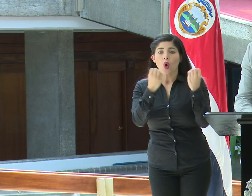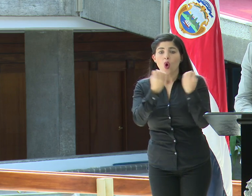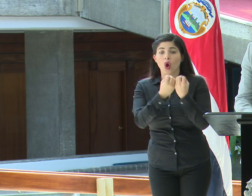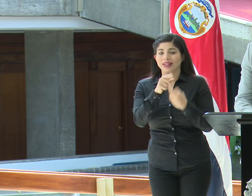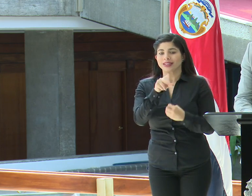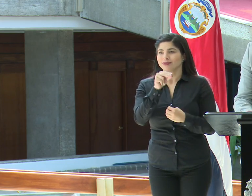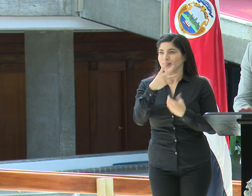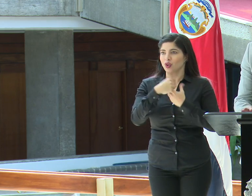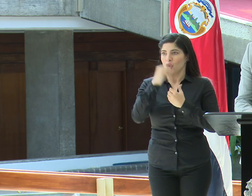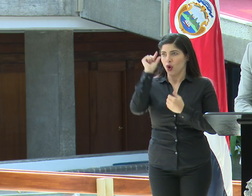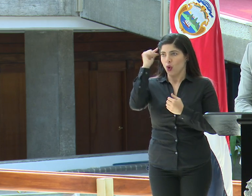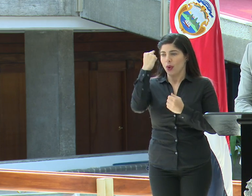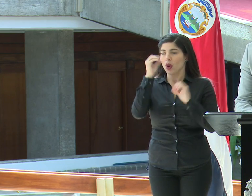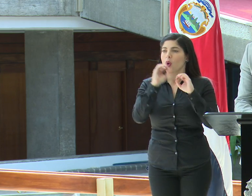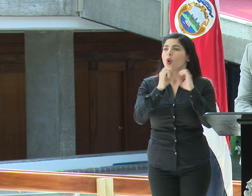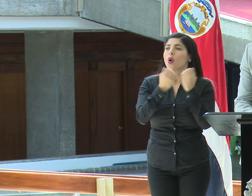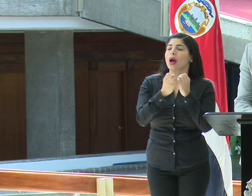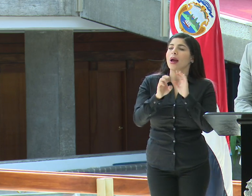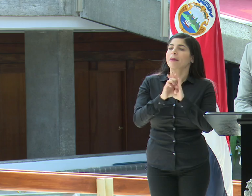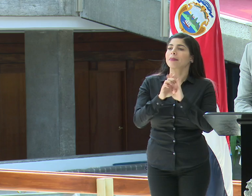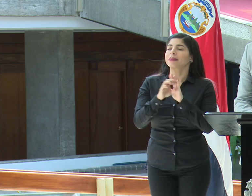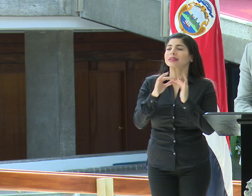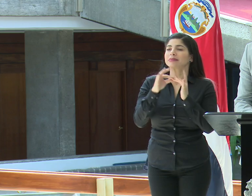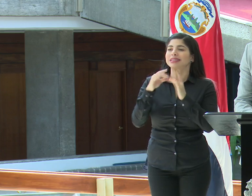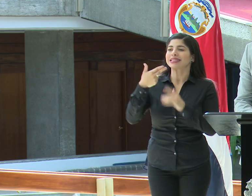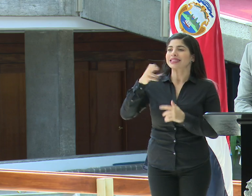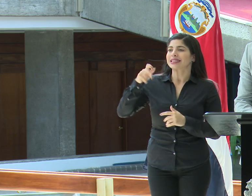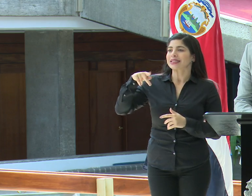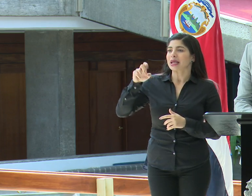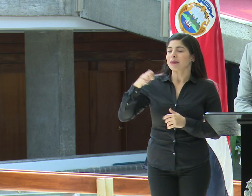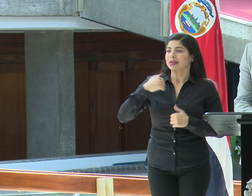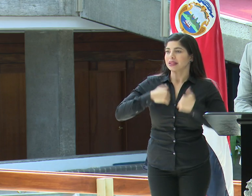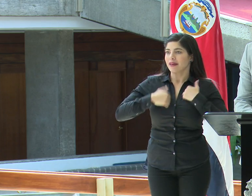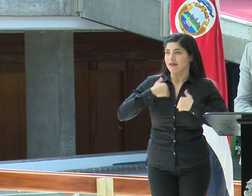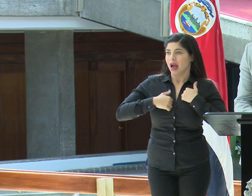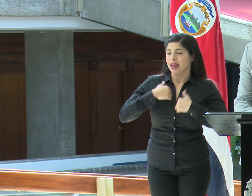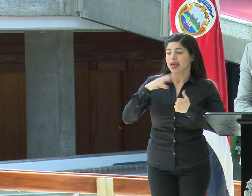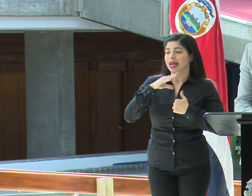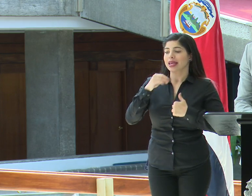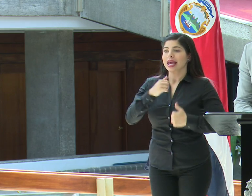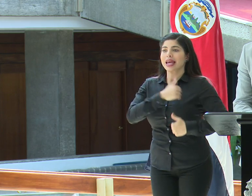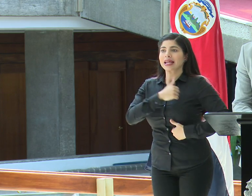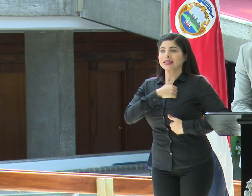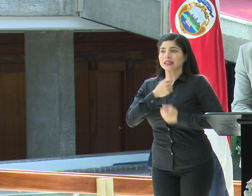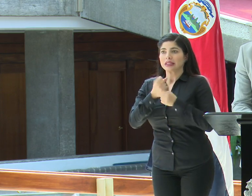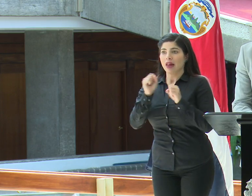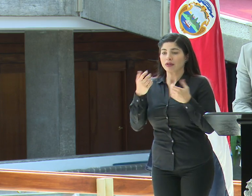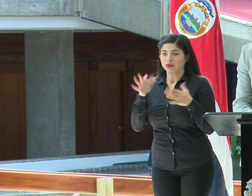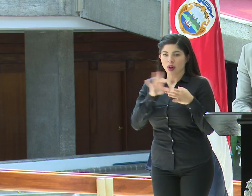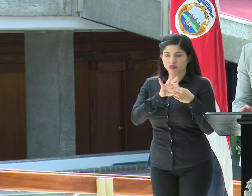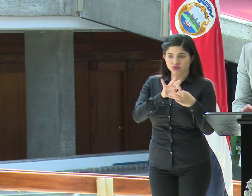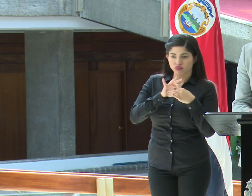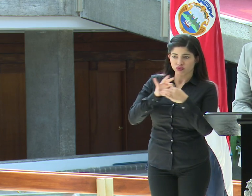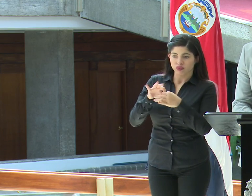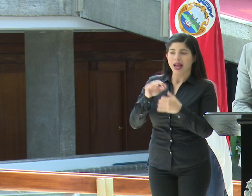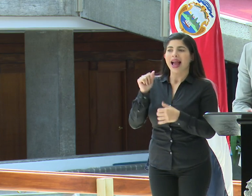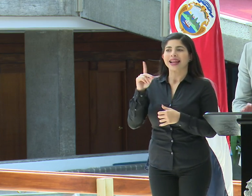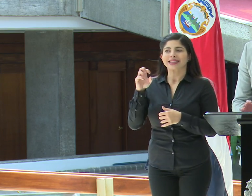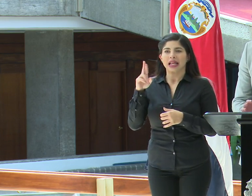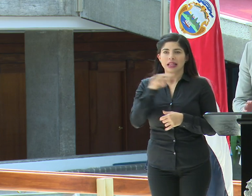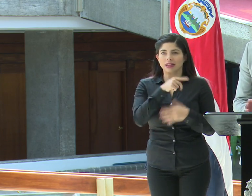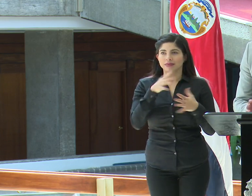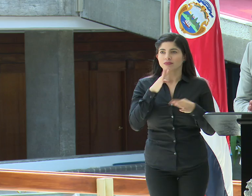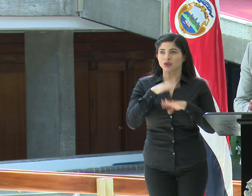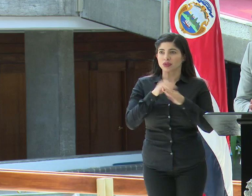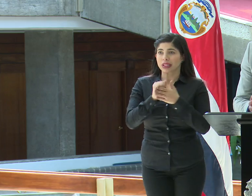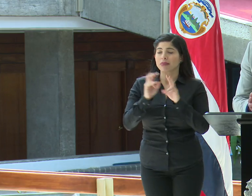gubernamentales, específicamente con Chepe Cebaña y con los ejércitos de salvación. Ya don Alizane también se ha referido al tema